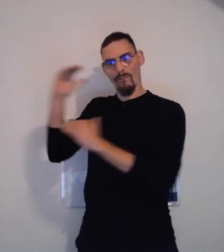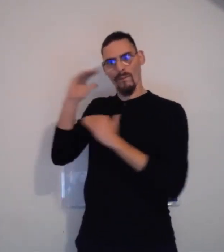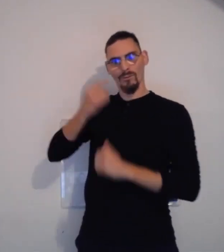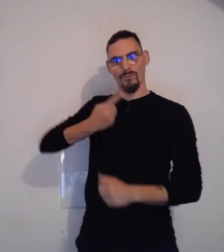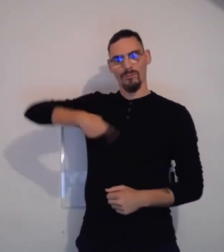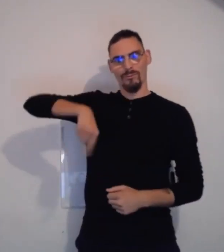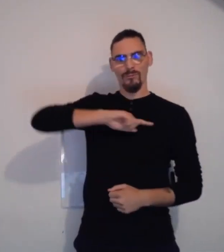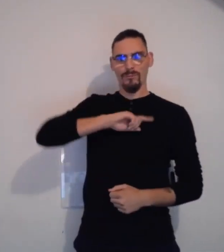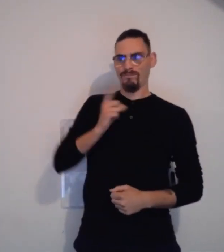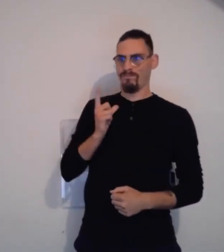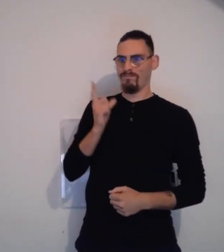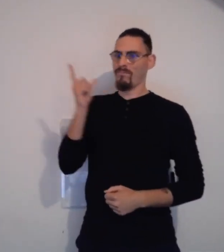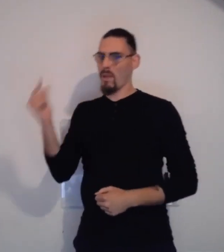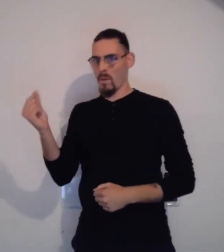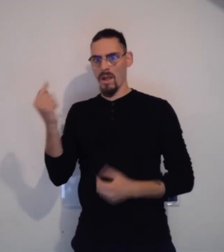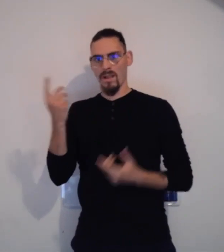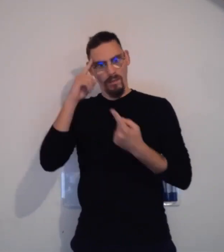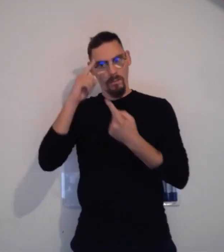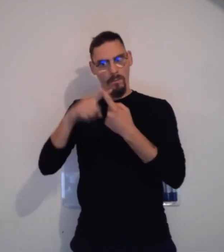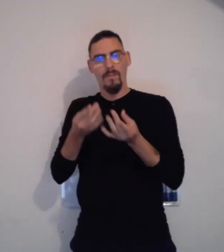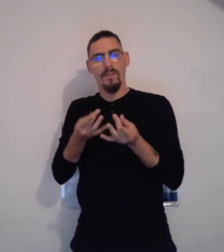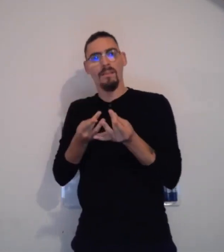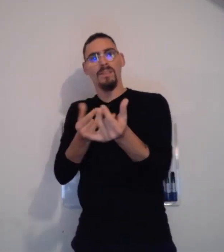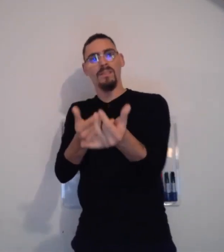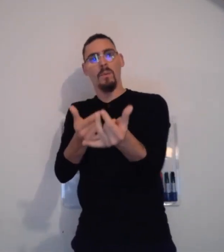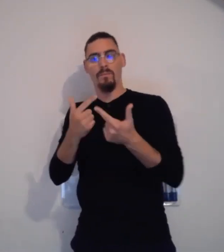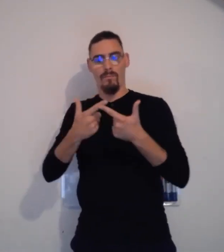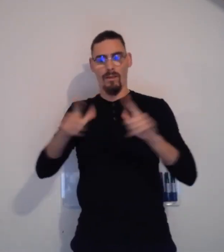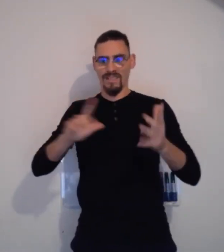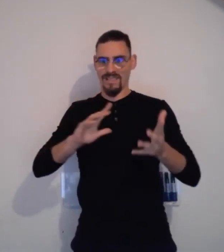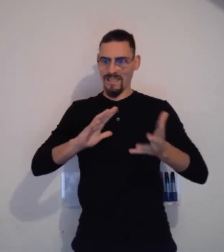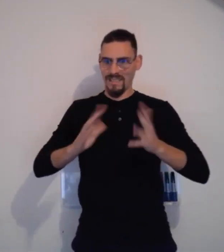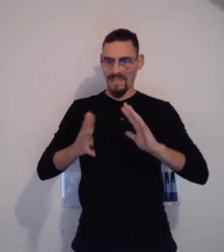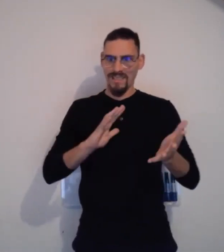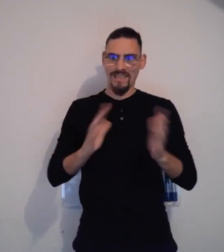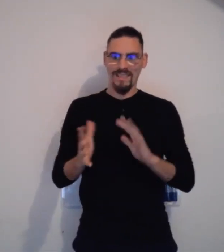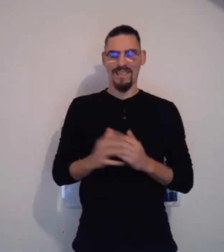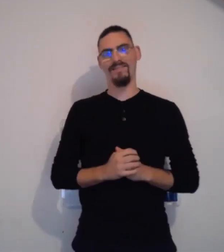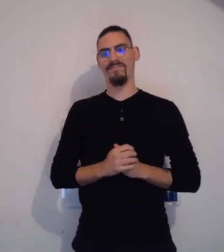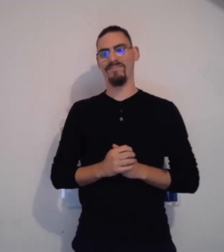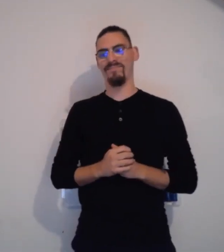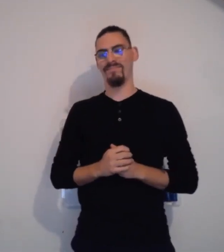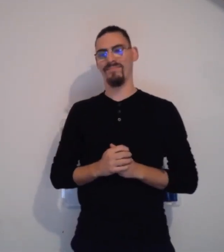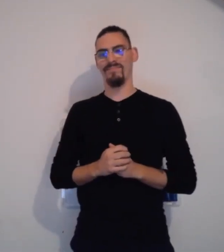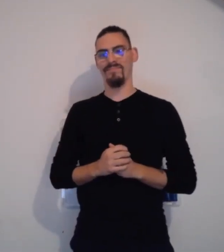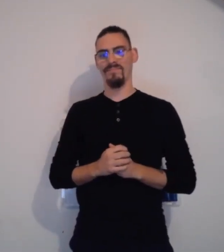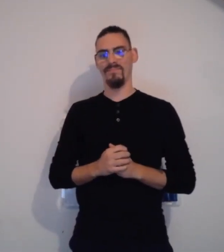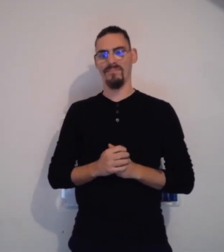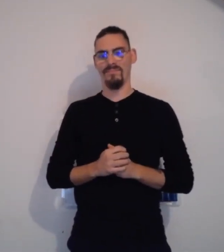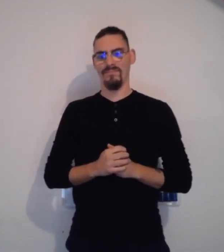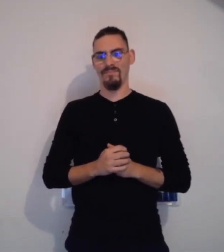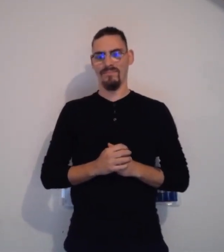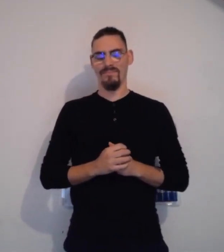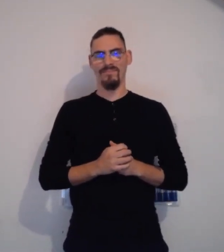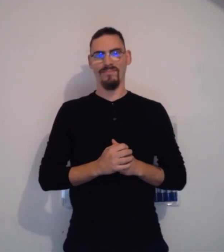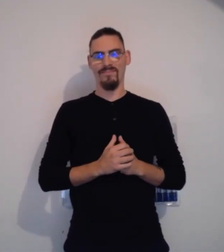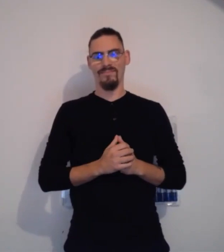tout d'abord remercier le maire de Boulogne de nous avoir fait confiance, d'être notre partenaire également et d'avoir eu l'idée de